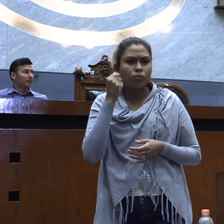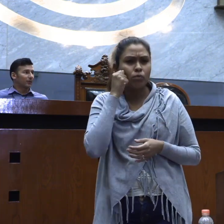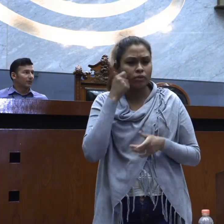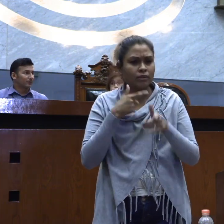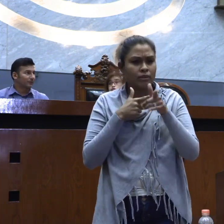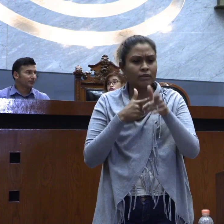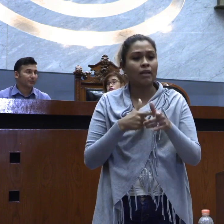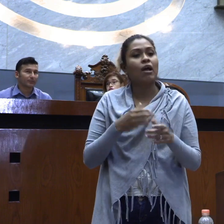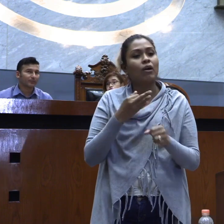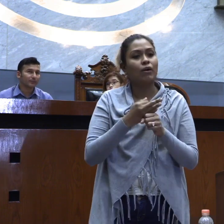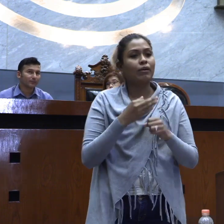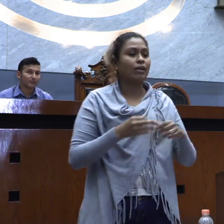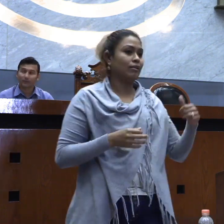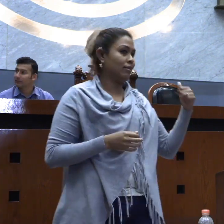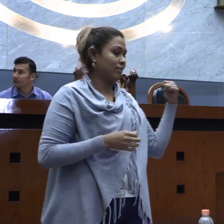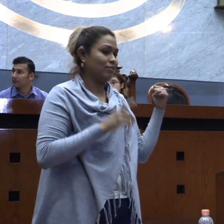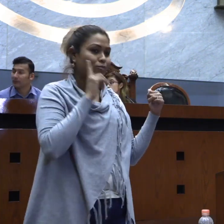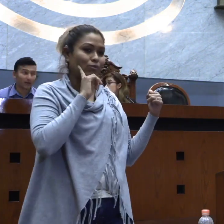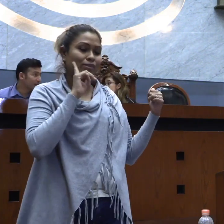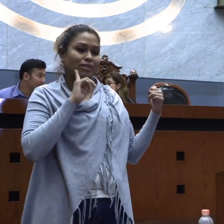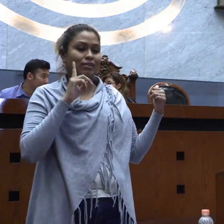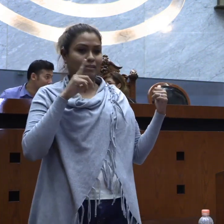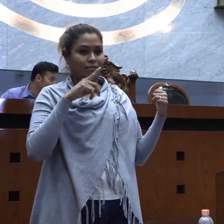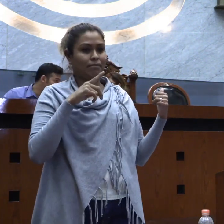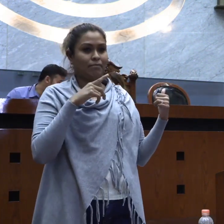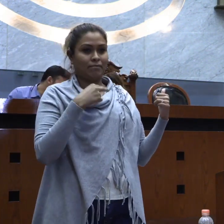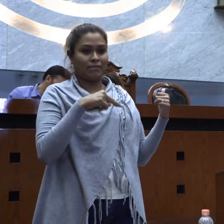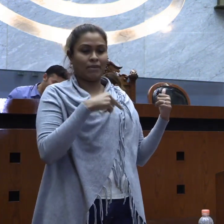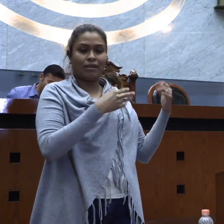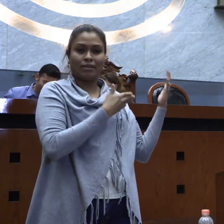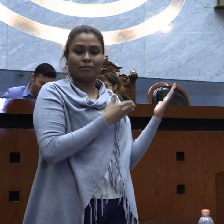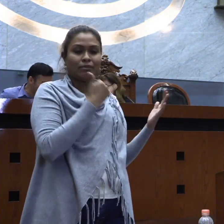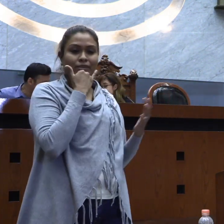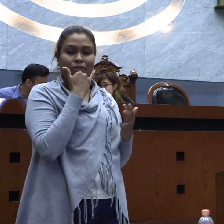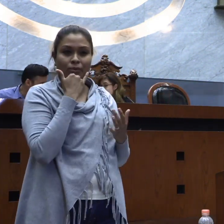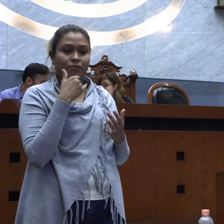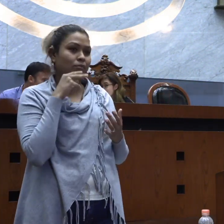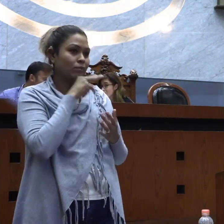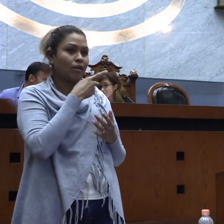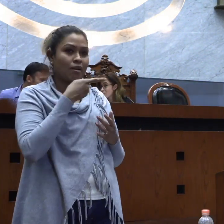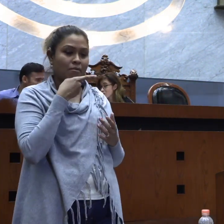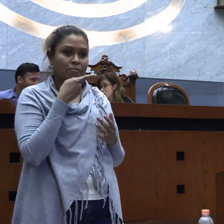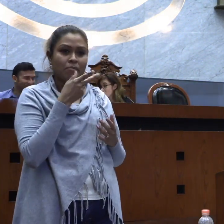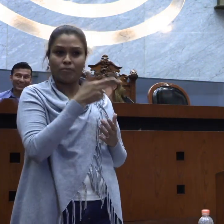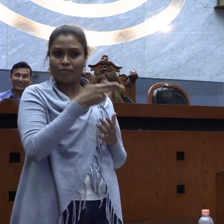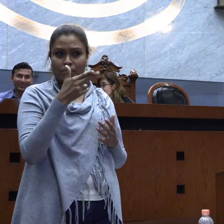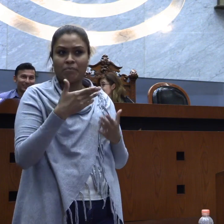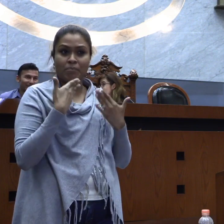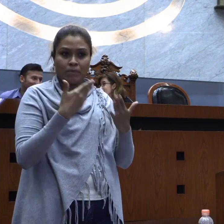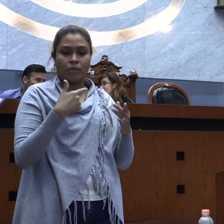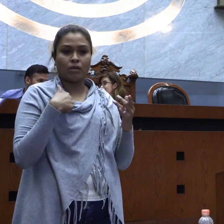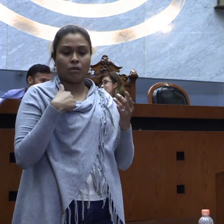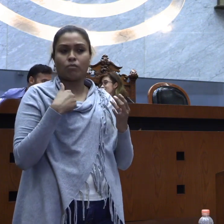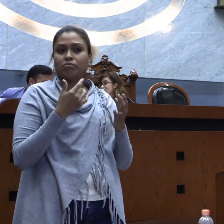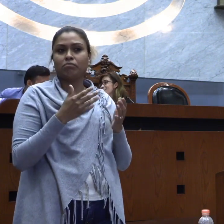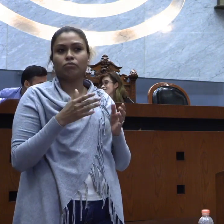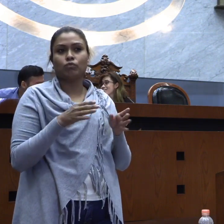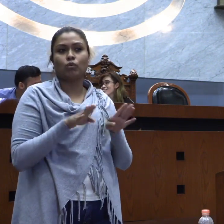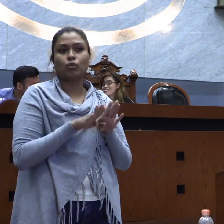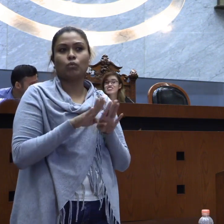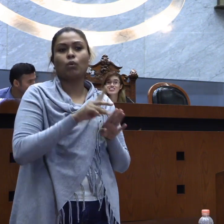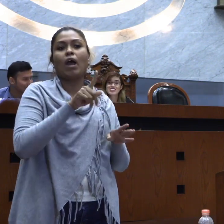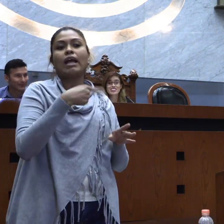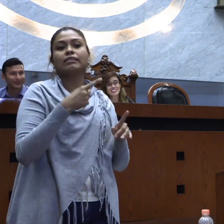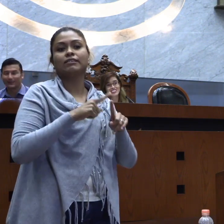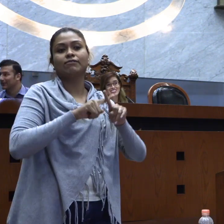yo le enseño la lengua de señas a pesar de que ella es hipocúsica. Recién la compañera que participó